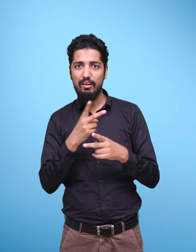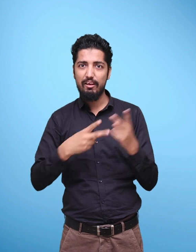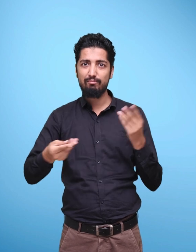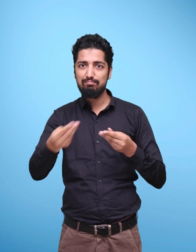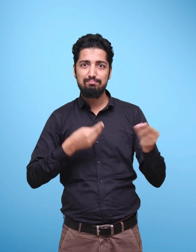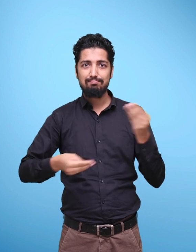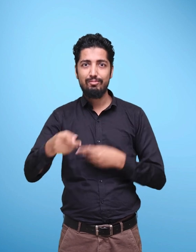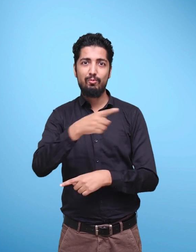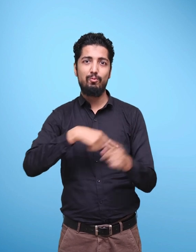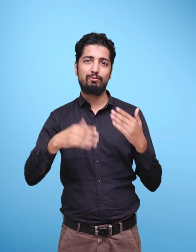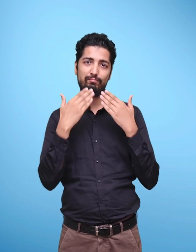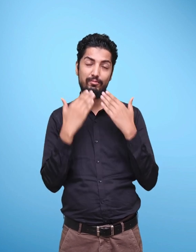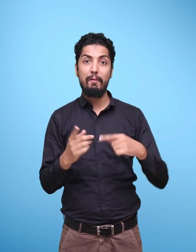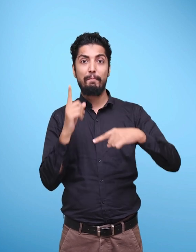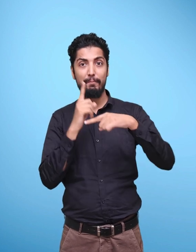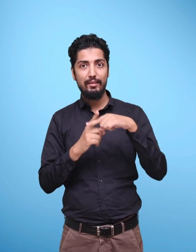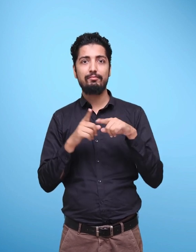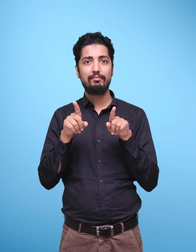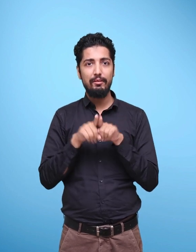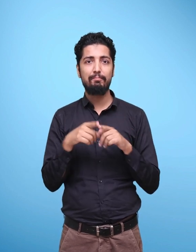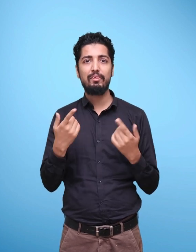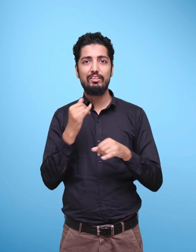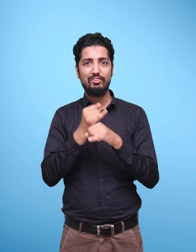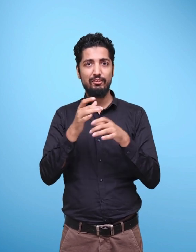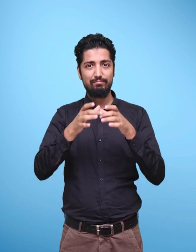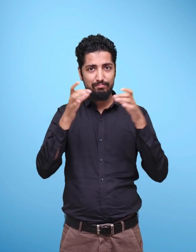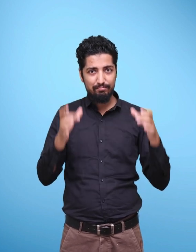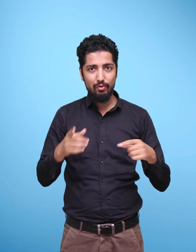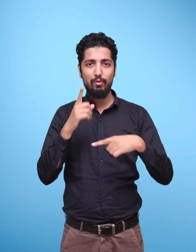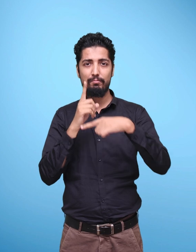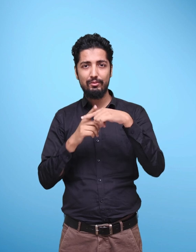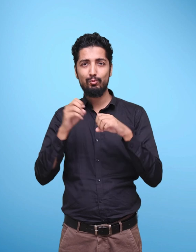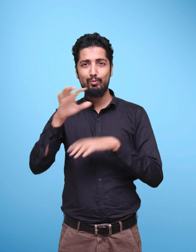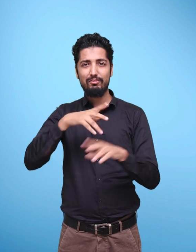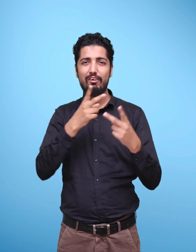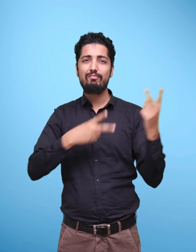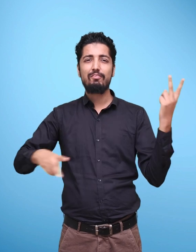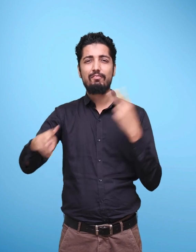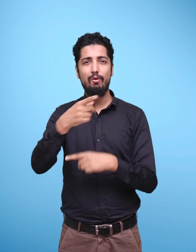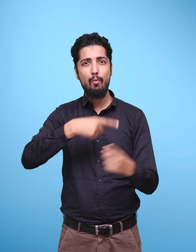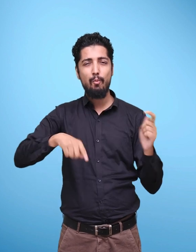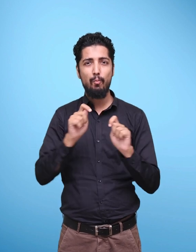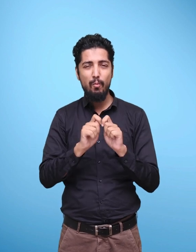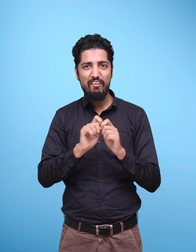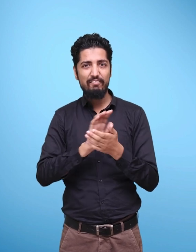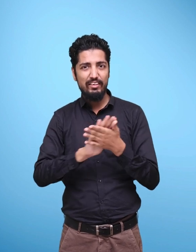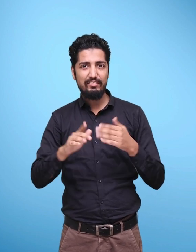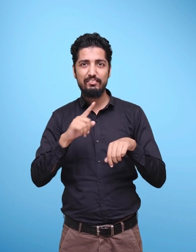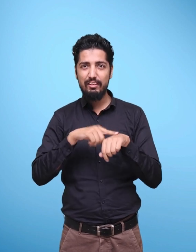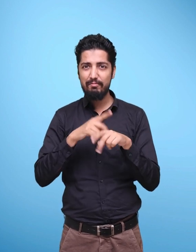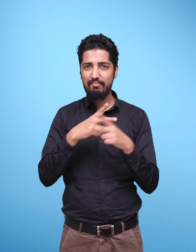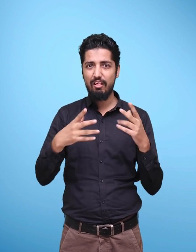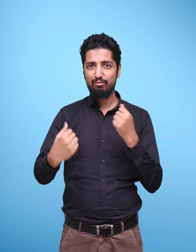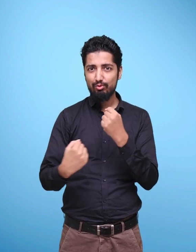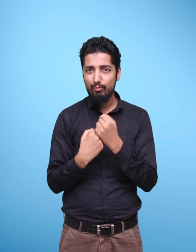I am also thankful to all the institutions and organizations which have generously extended their help and assistance